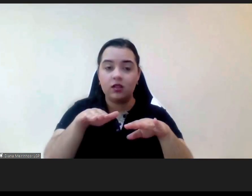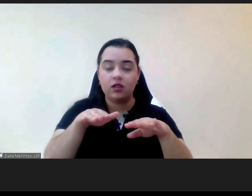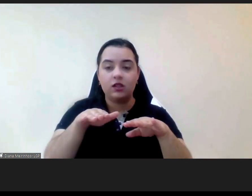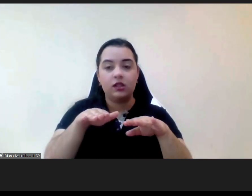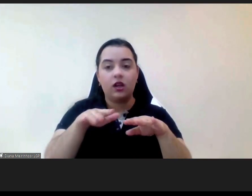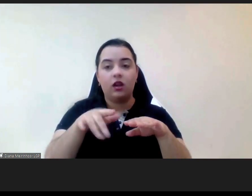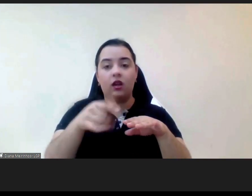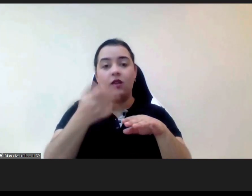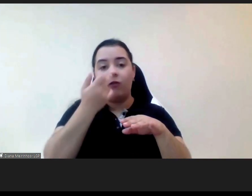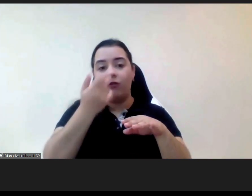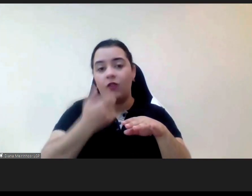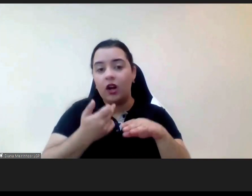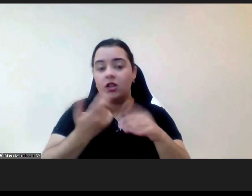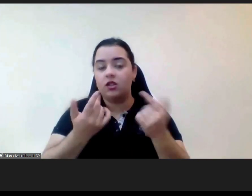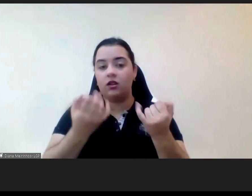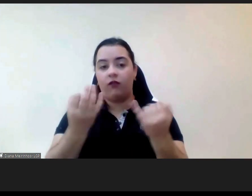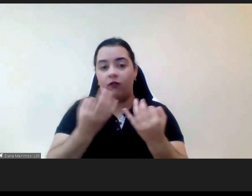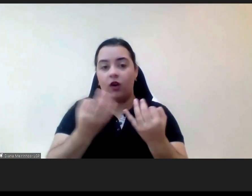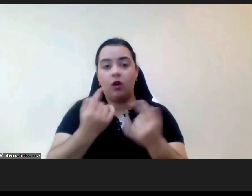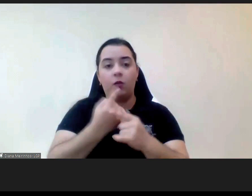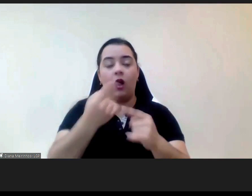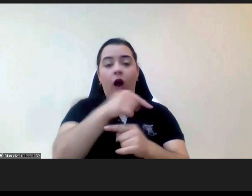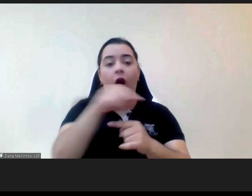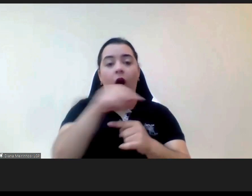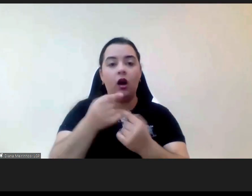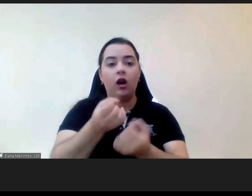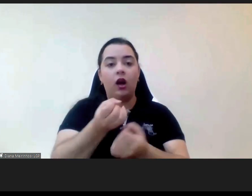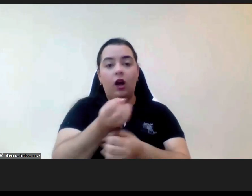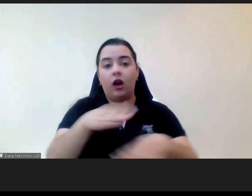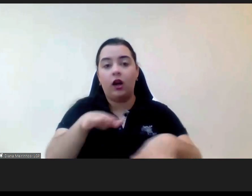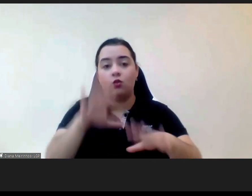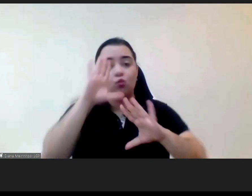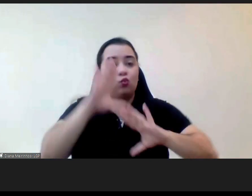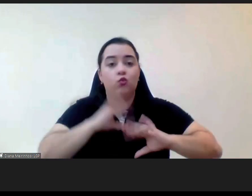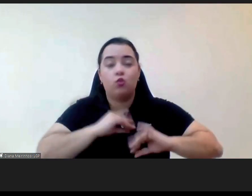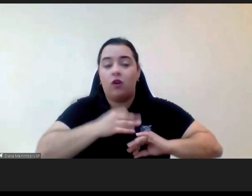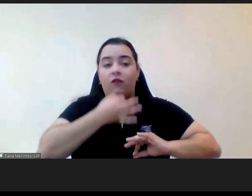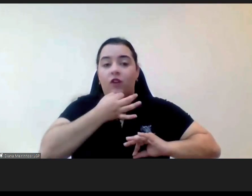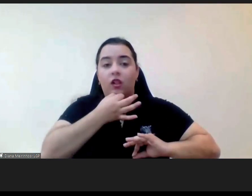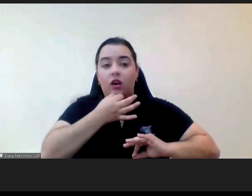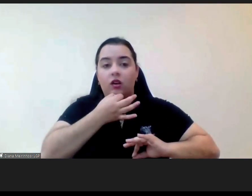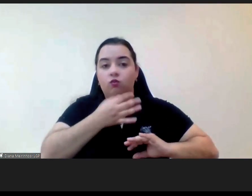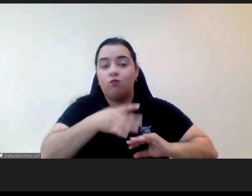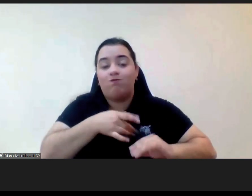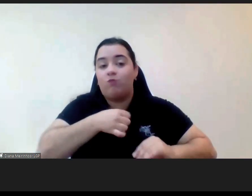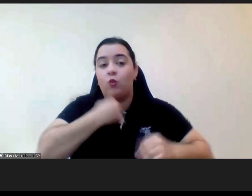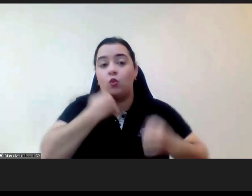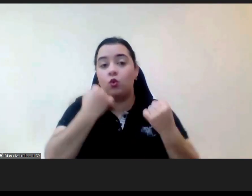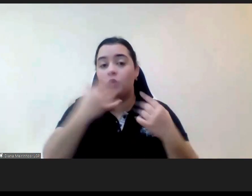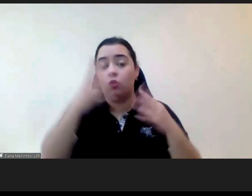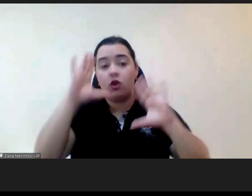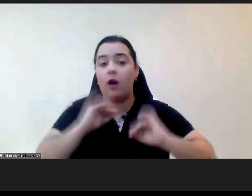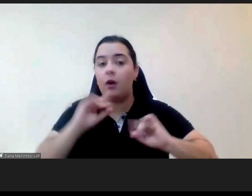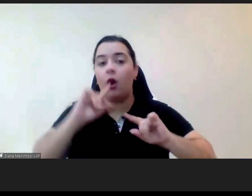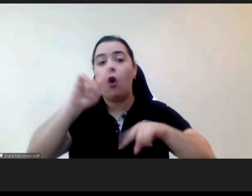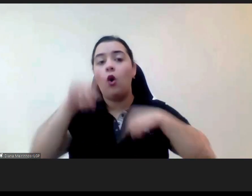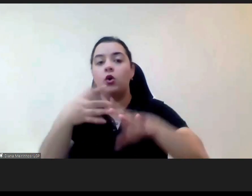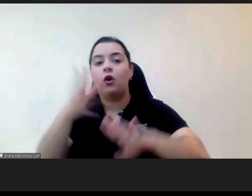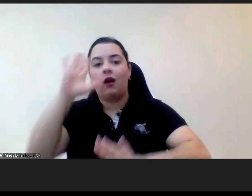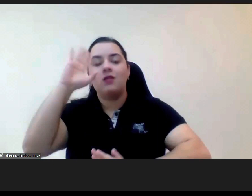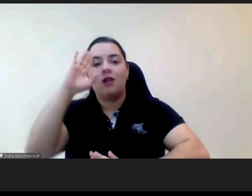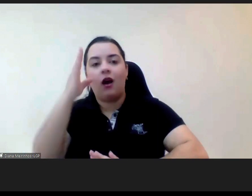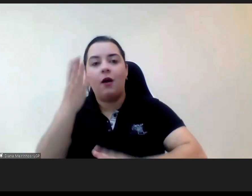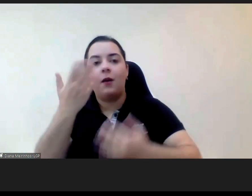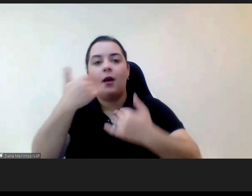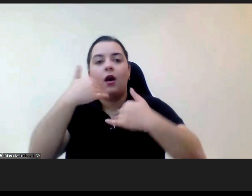sabem falar outros já sabem mas têm muito medo de revelar as violações